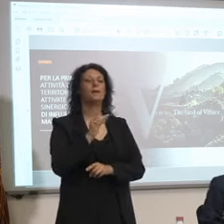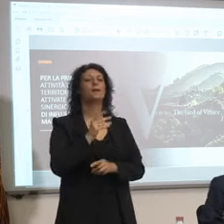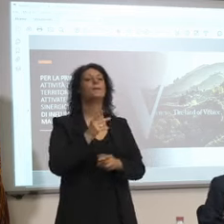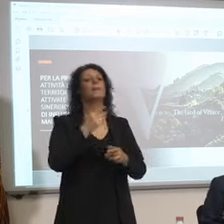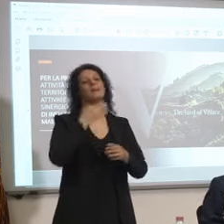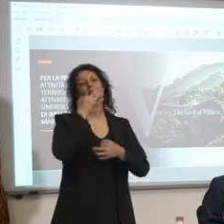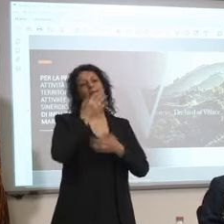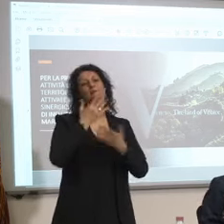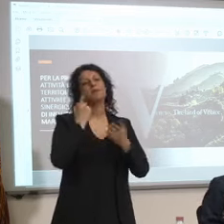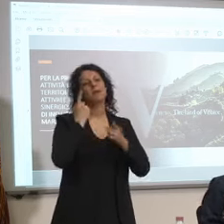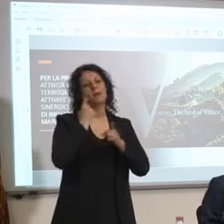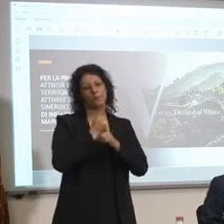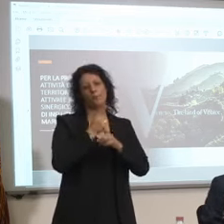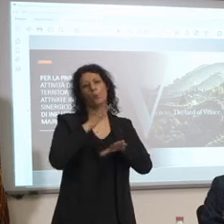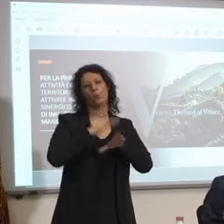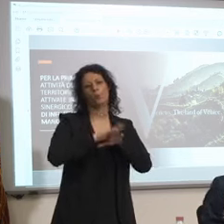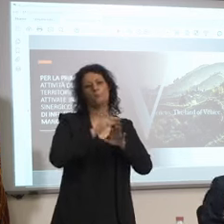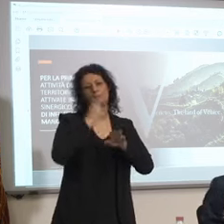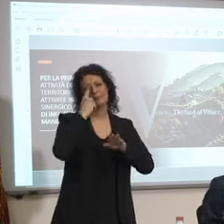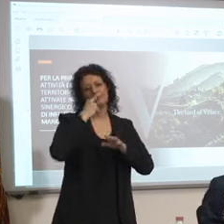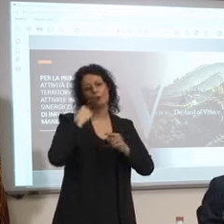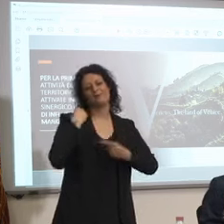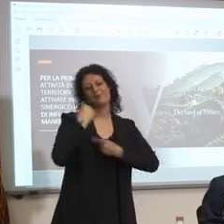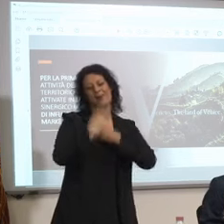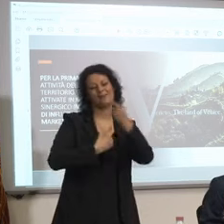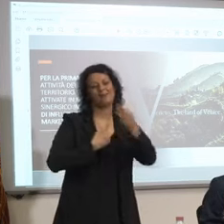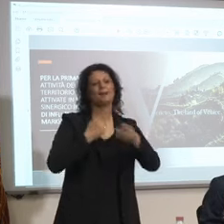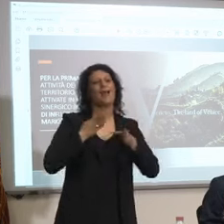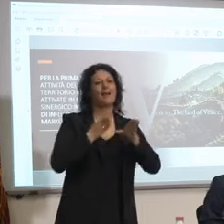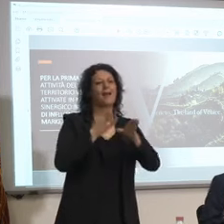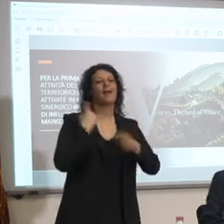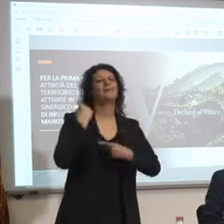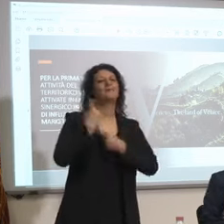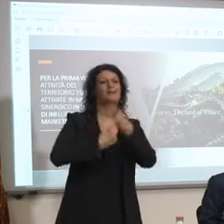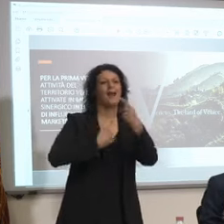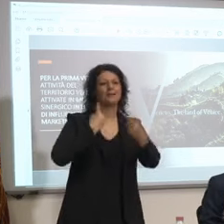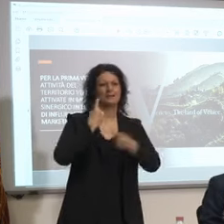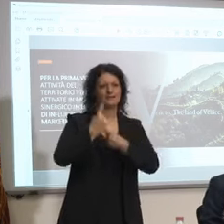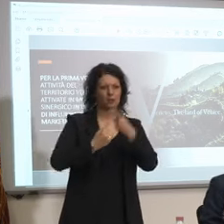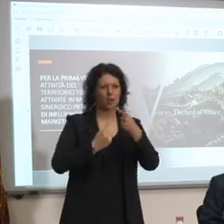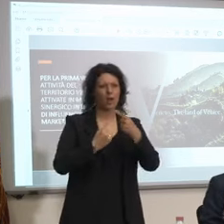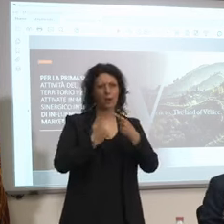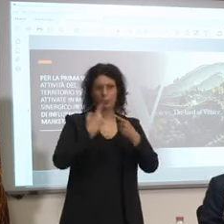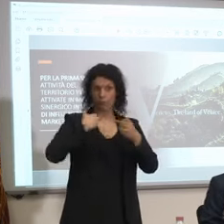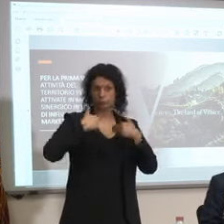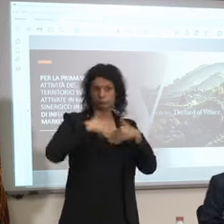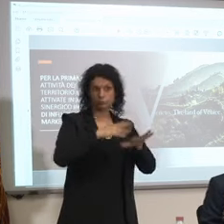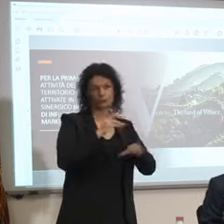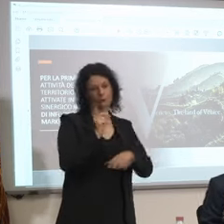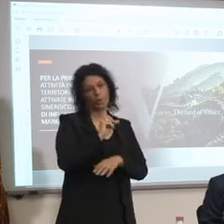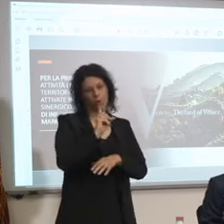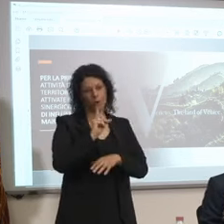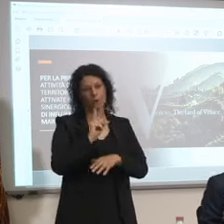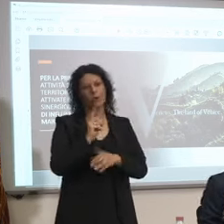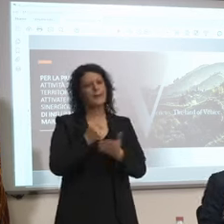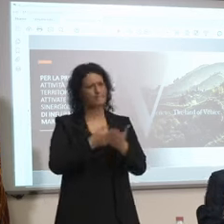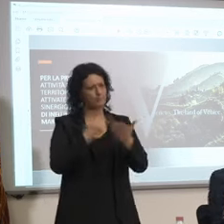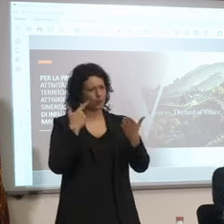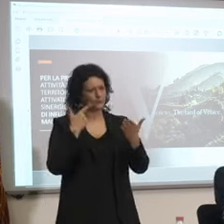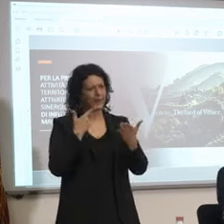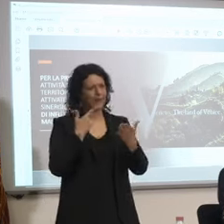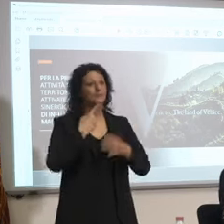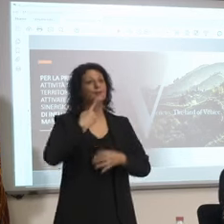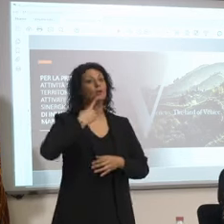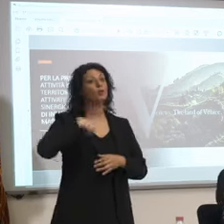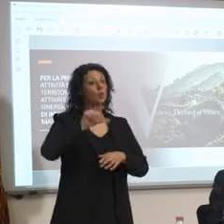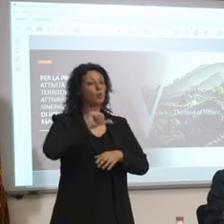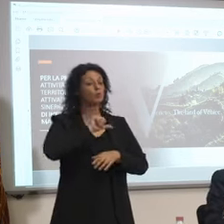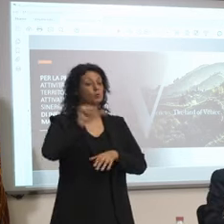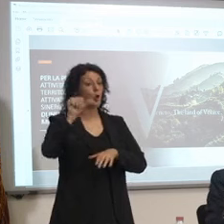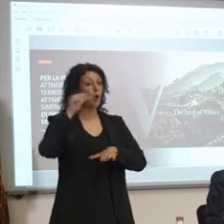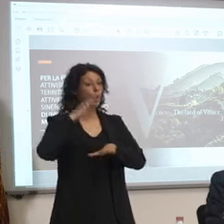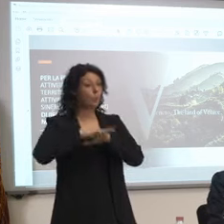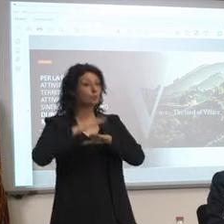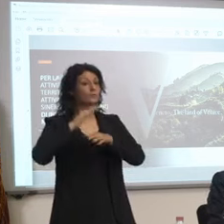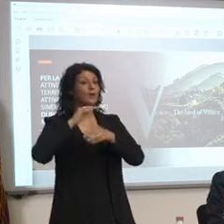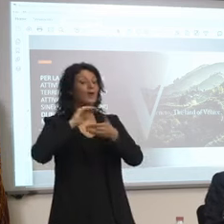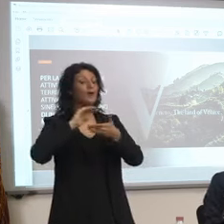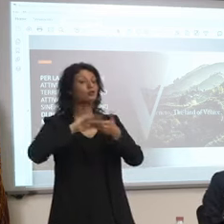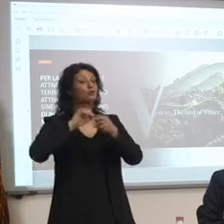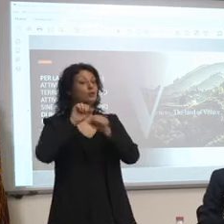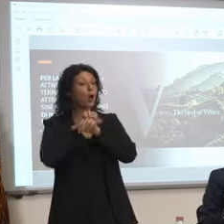tradizionale non è che lo tralasciamo anche perché è importantissimo voglio dire cioè non è che questa è una campagna solo social questa è una campagna tradizionale